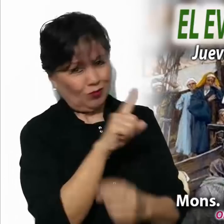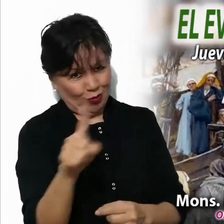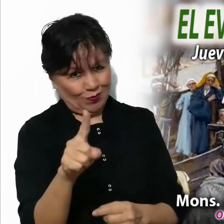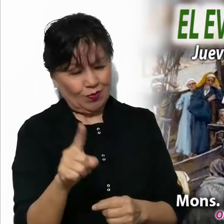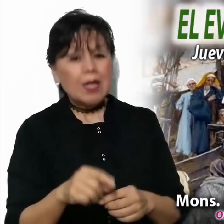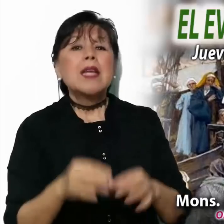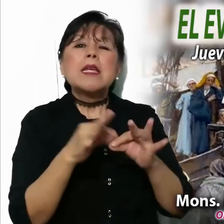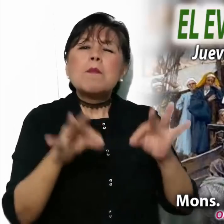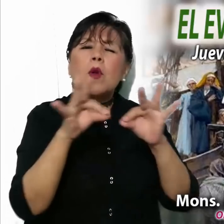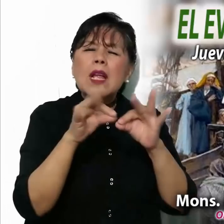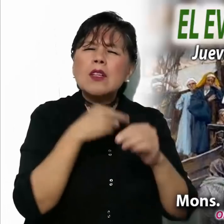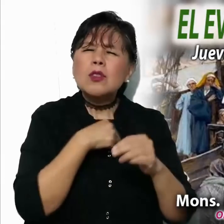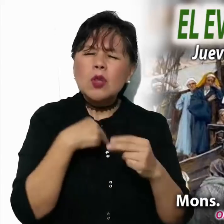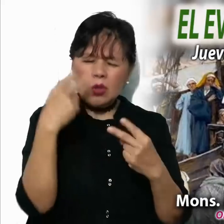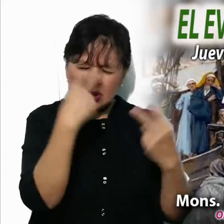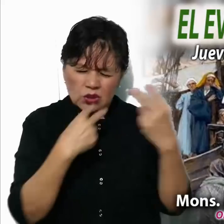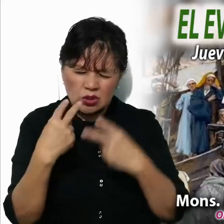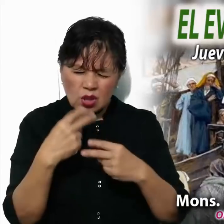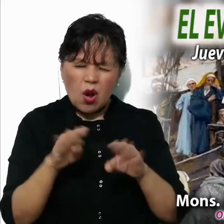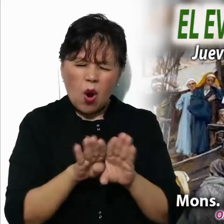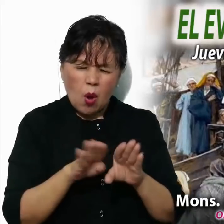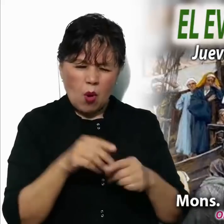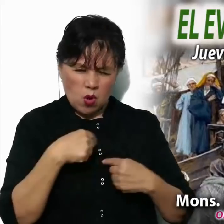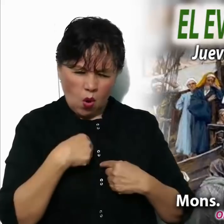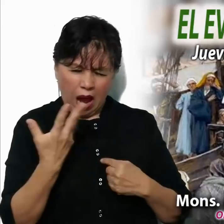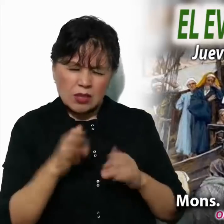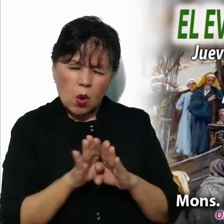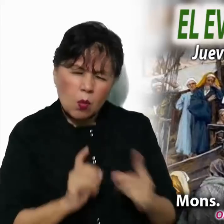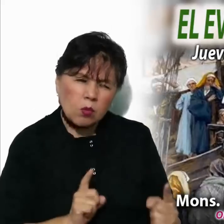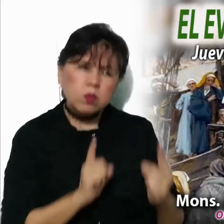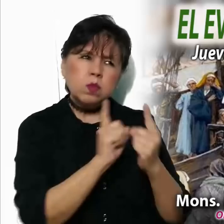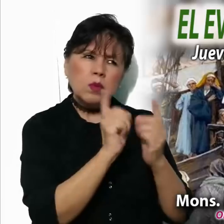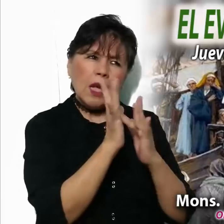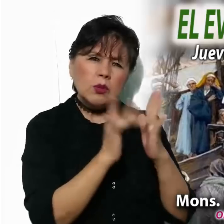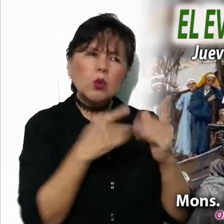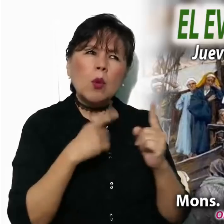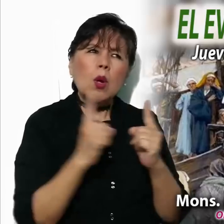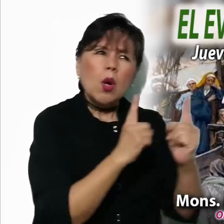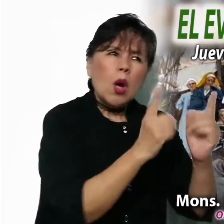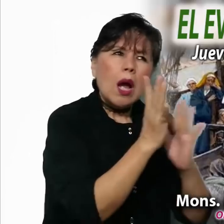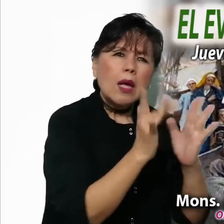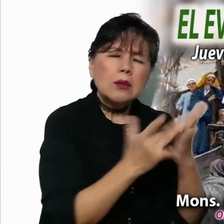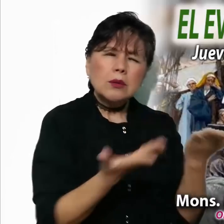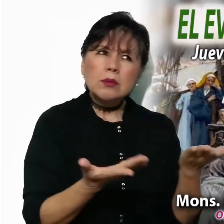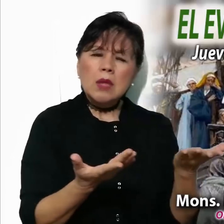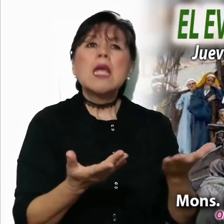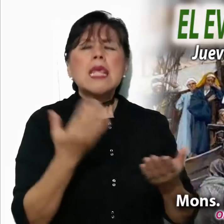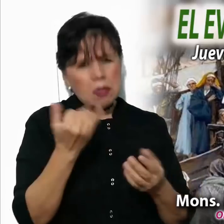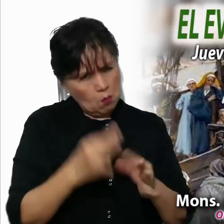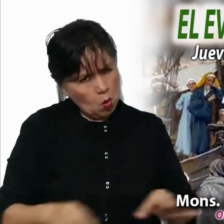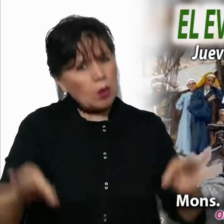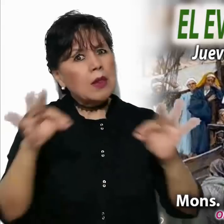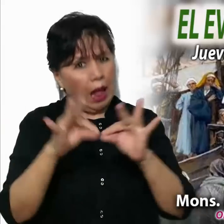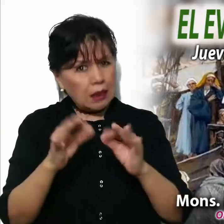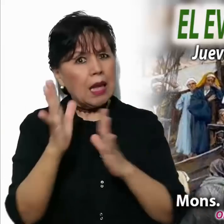Debemos revisar nuestra forma de seguir y relacionarnos con Él. Y permitirle entrar